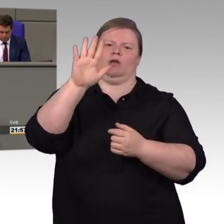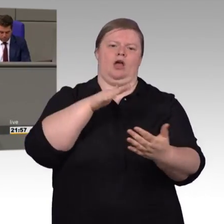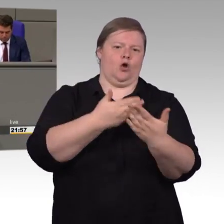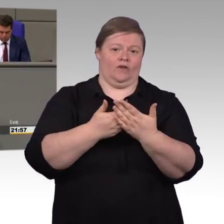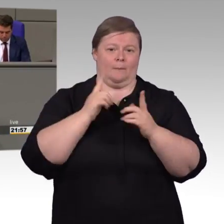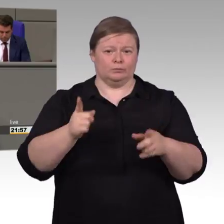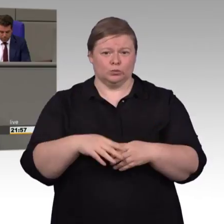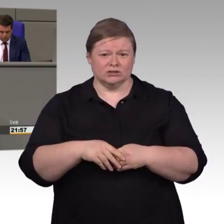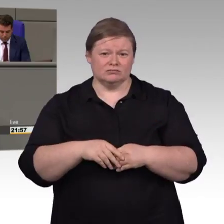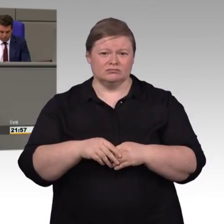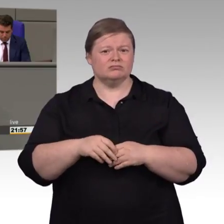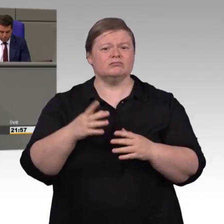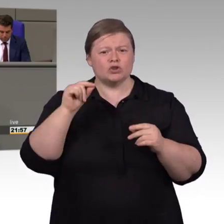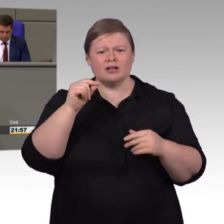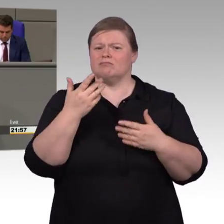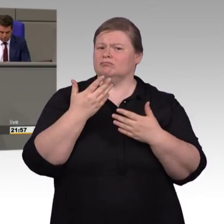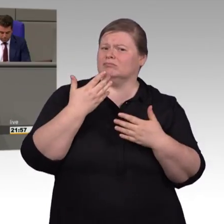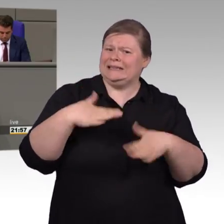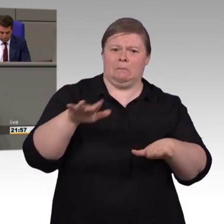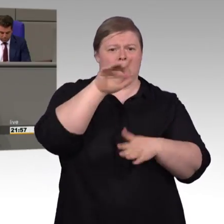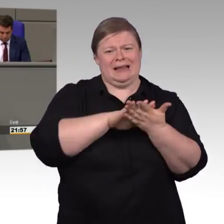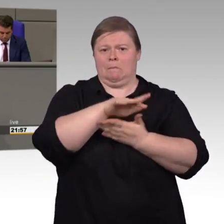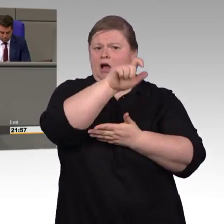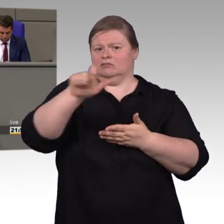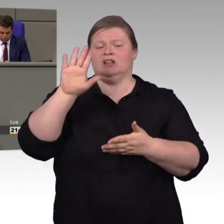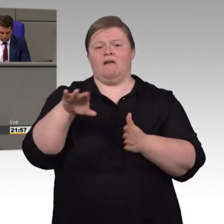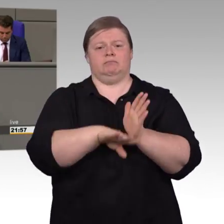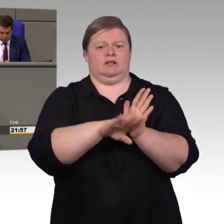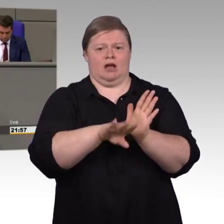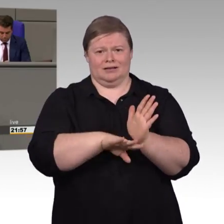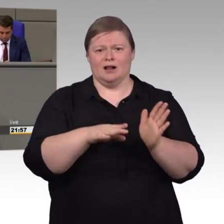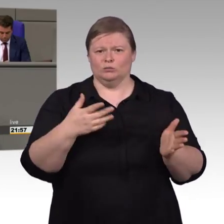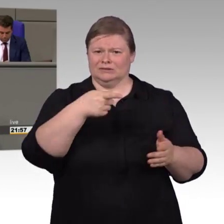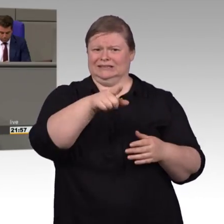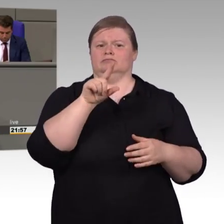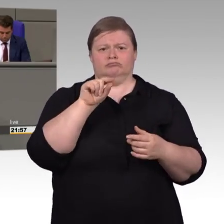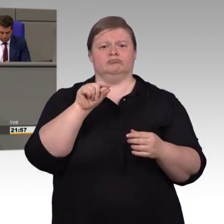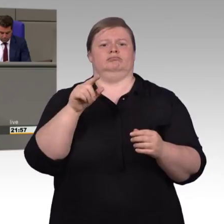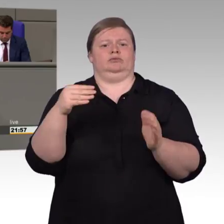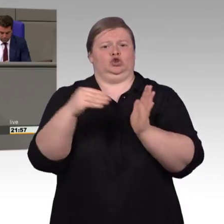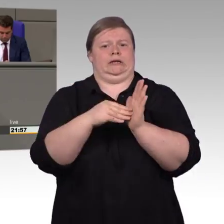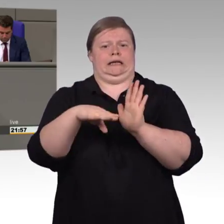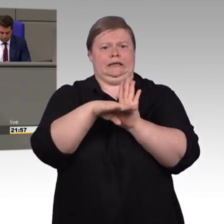Umsetzung der EU-Richtlinie hätte ein großer Wurf werden können für die digitale Barrierefreiheit. Jedoch haben Regierung und